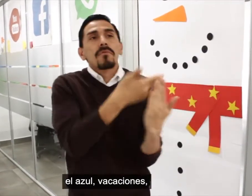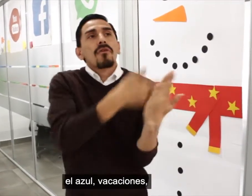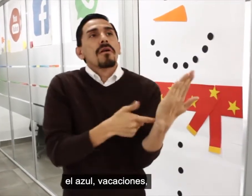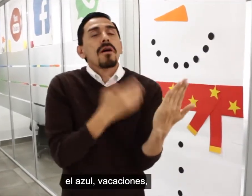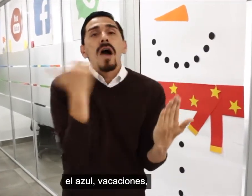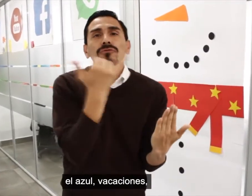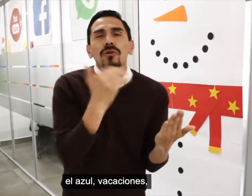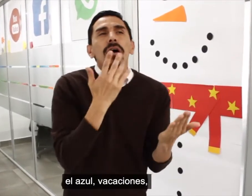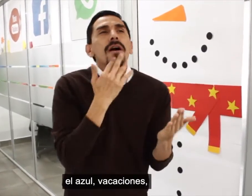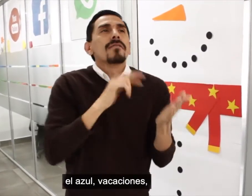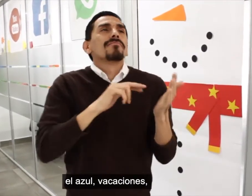El azul, las vacaciones.